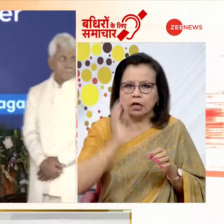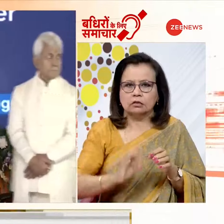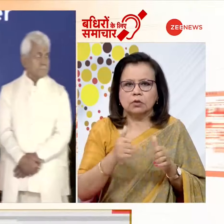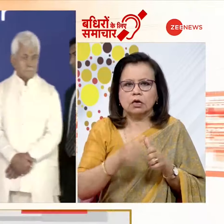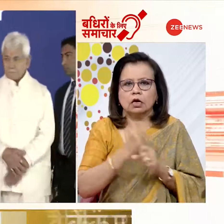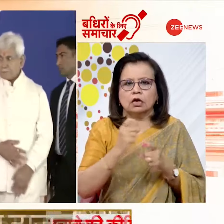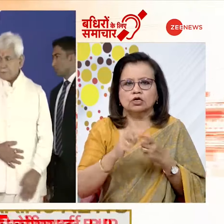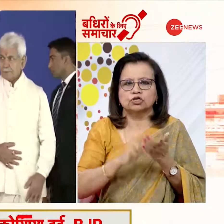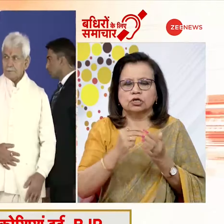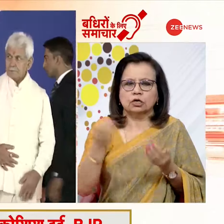एज़ेंडे में शामिल हैं